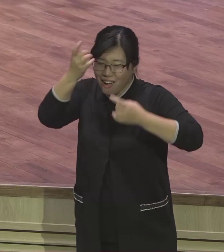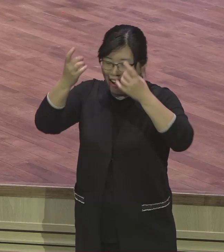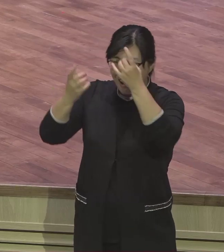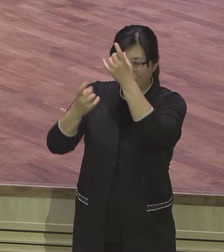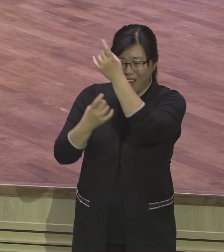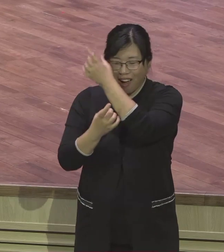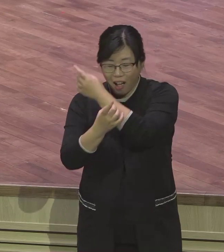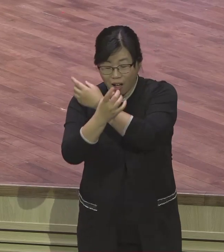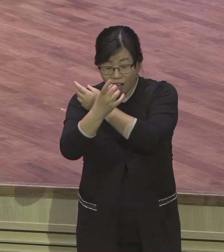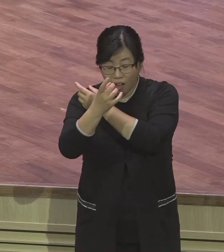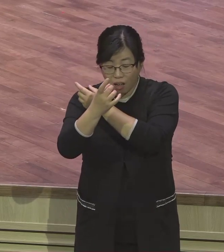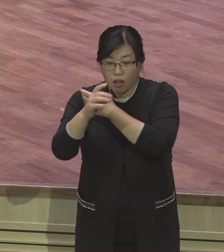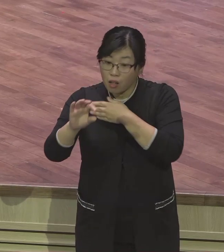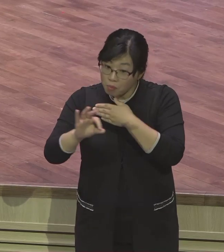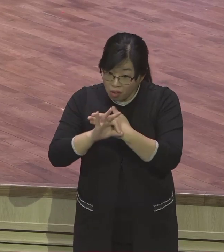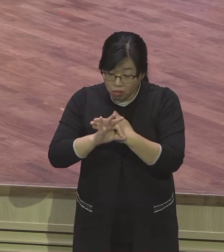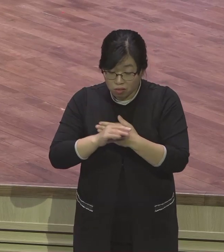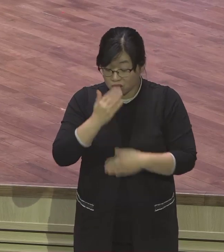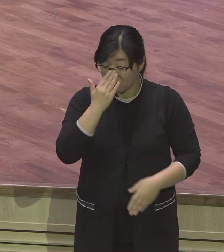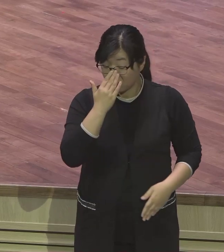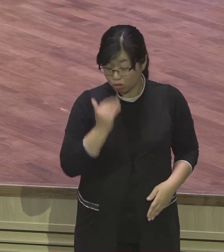지루한 삶을 살지 않아요.